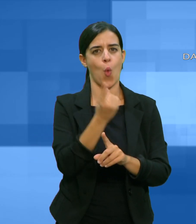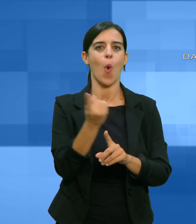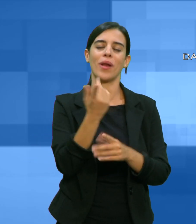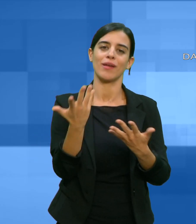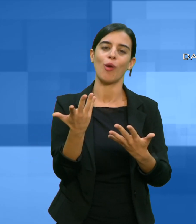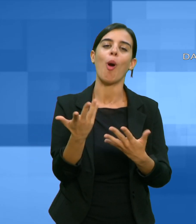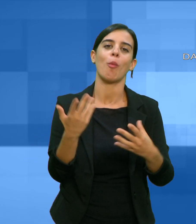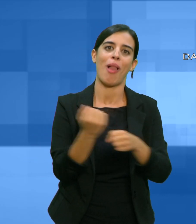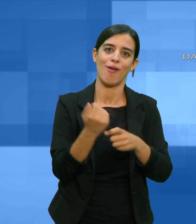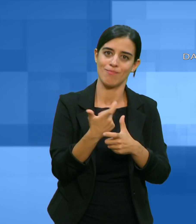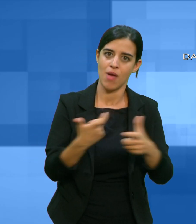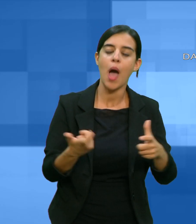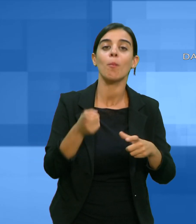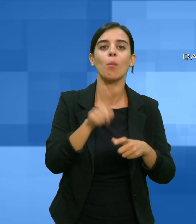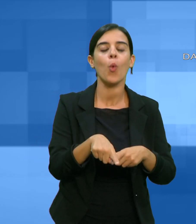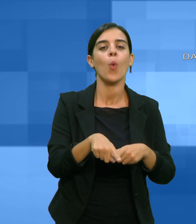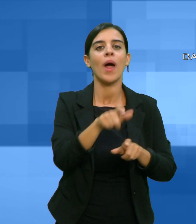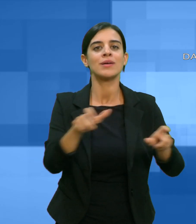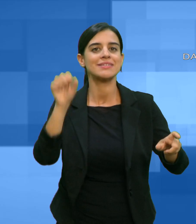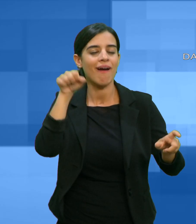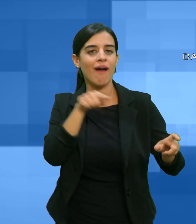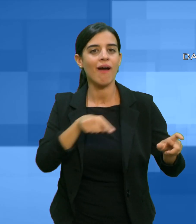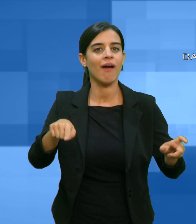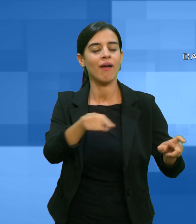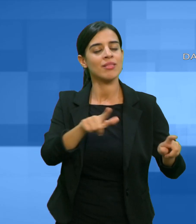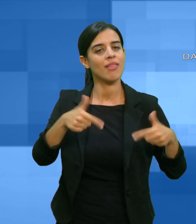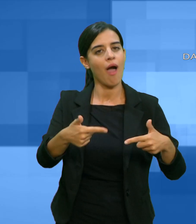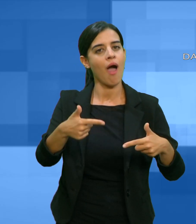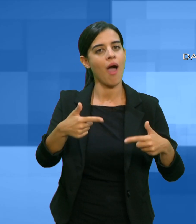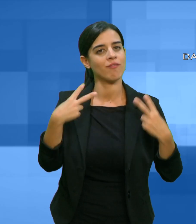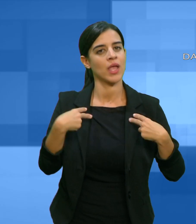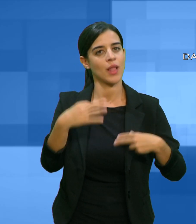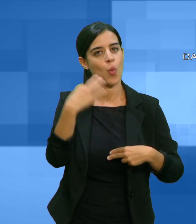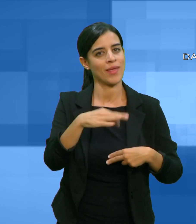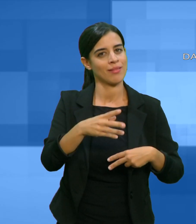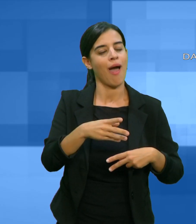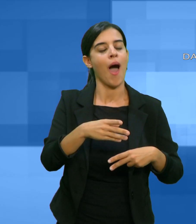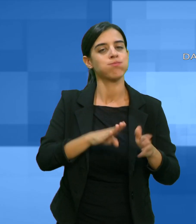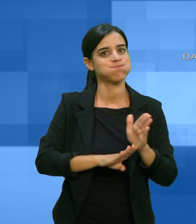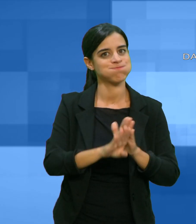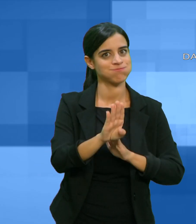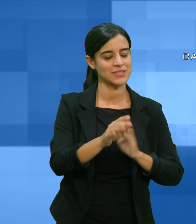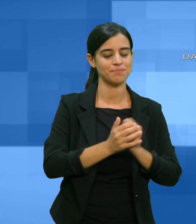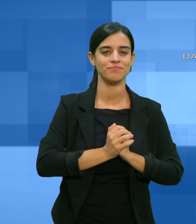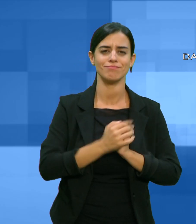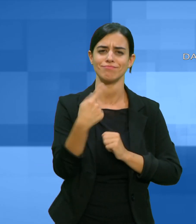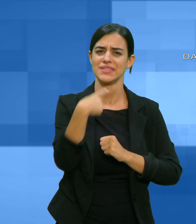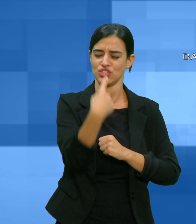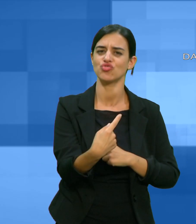affermato l'assessore Desiree Manca Con uno stanziamento iniziale di 5 milioni di euro